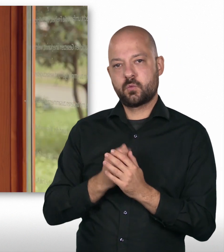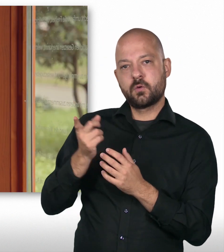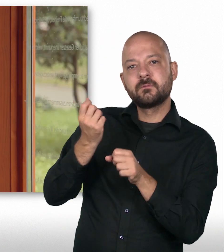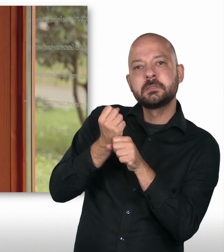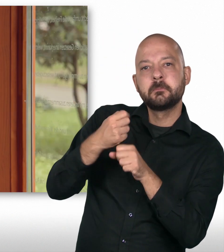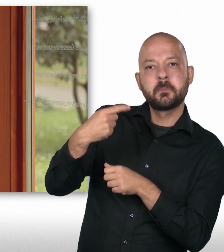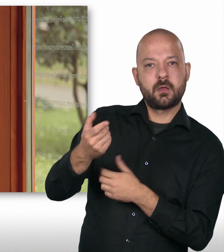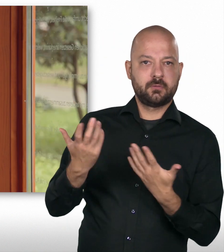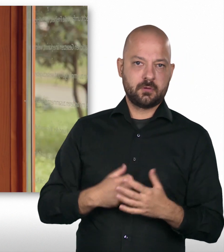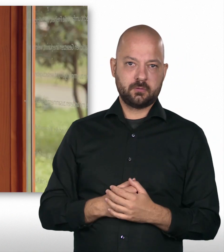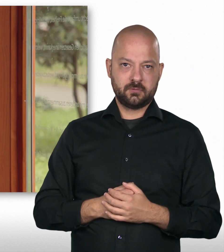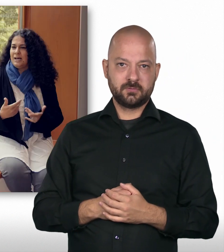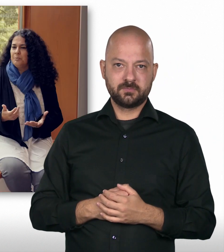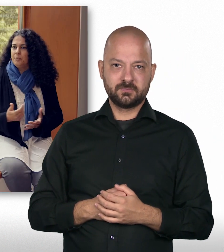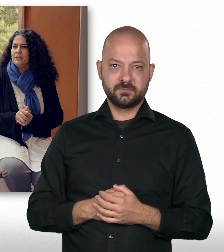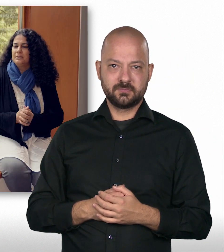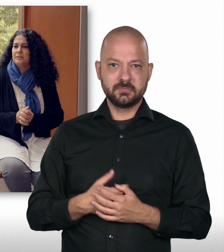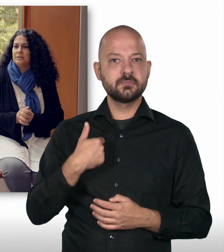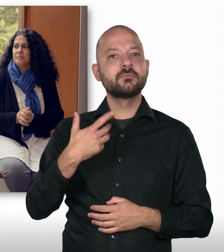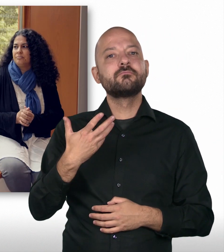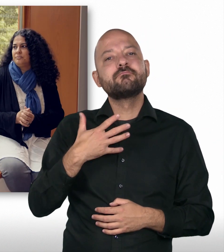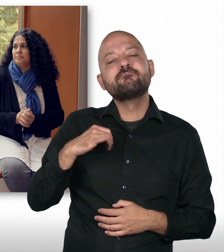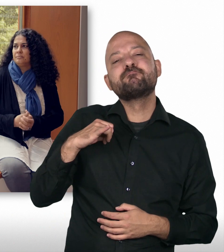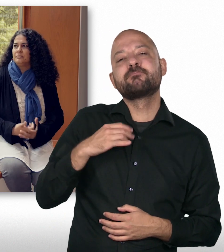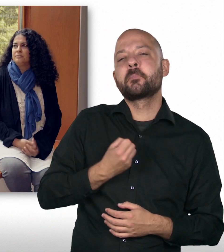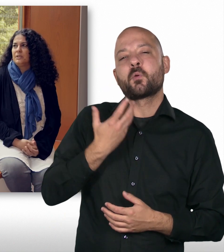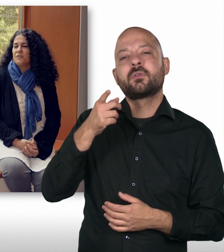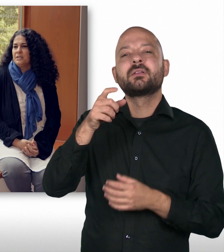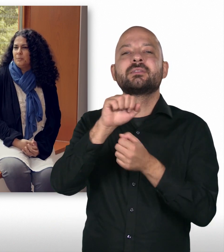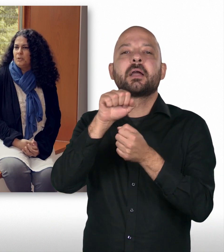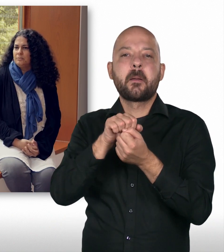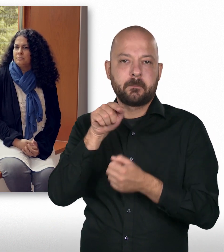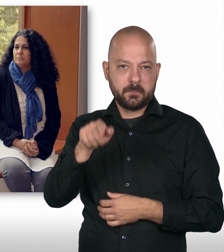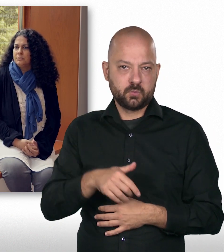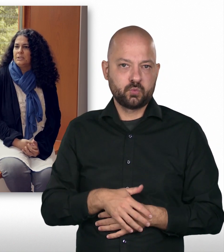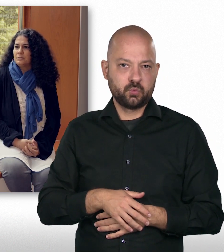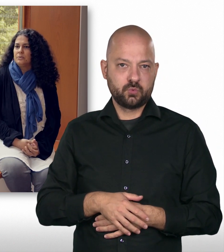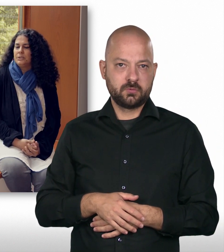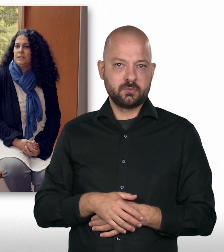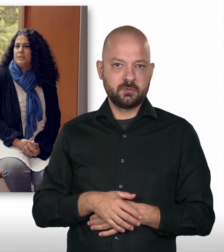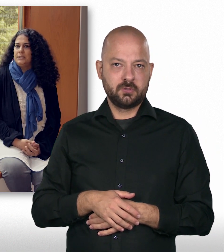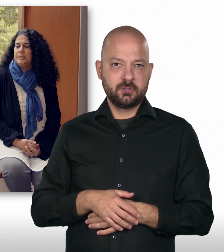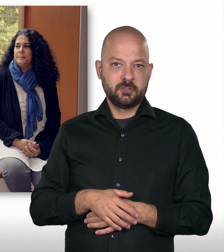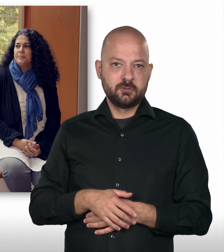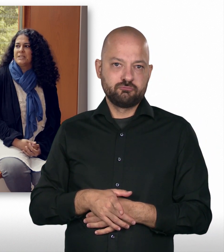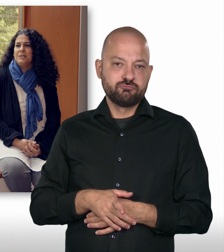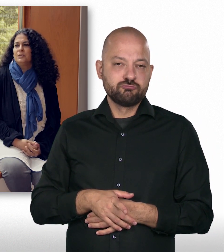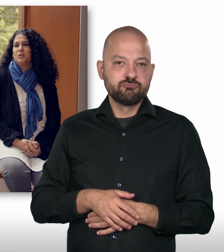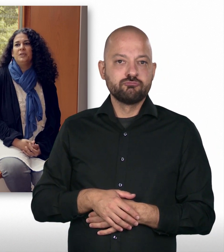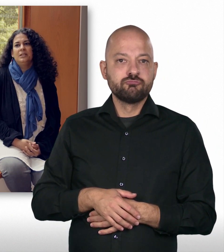Aber Interesse hätte ich jetzt spontan im Moment auf Singapur. Also es gibt natürlich auch viele